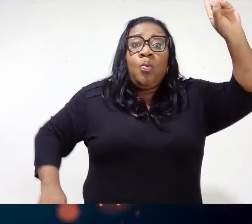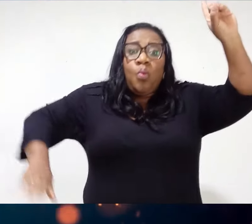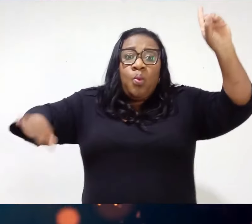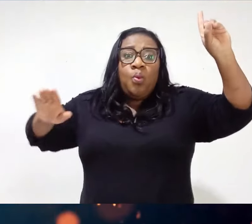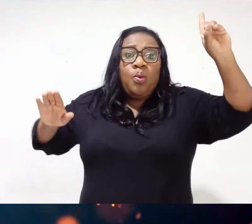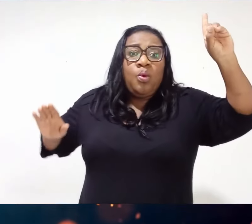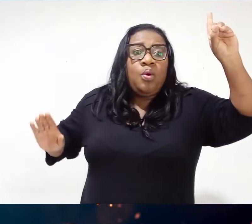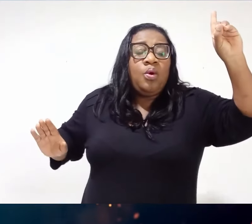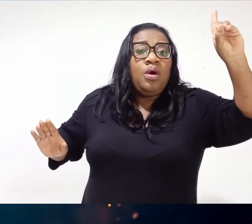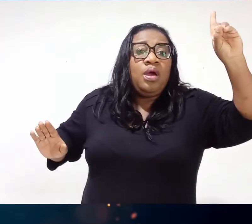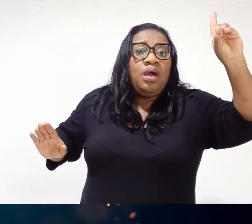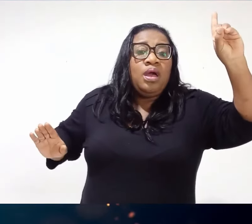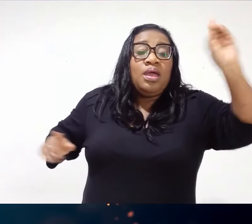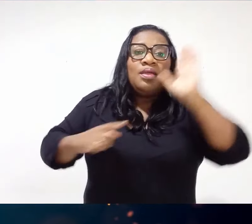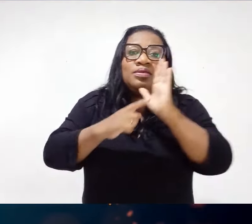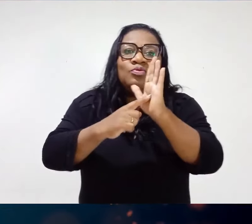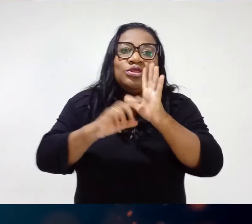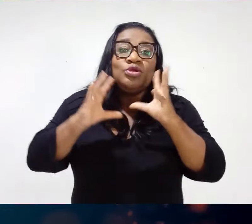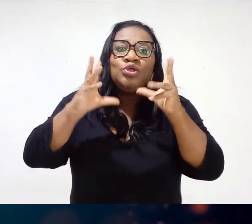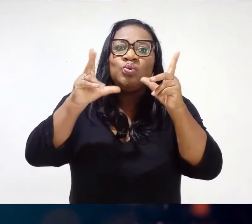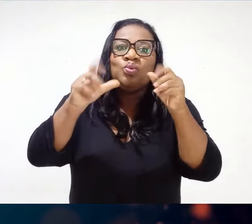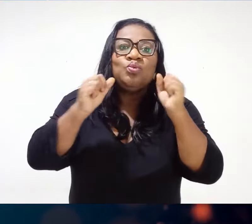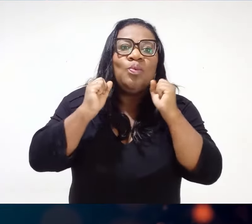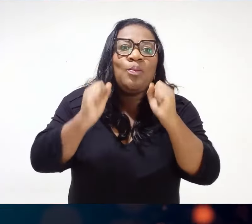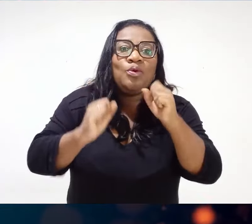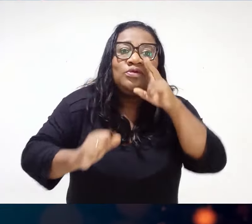que me fortalece Glória a Jesus